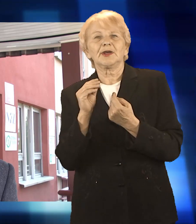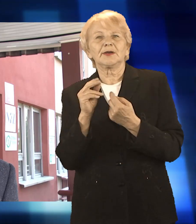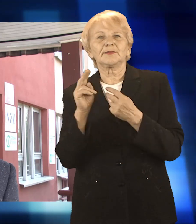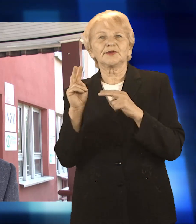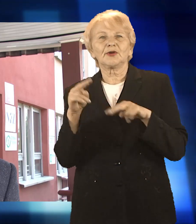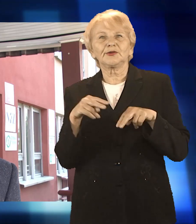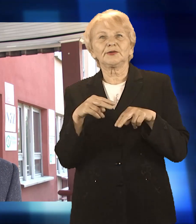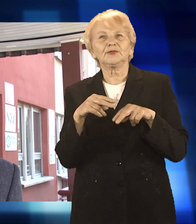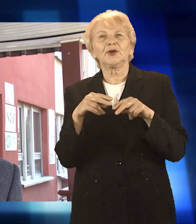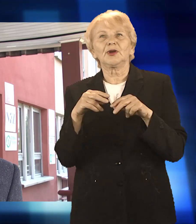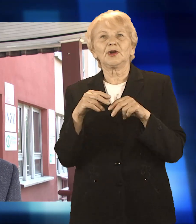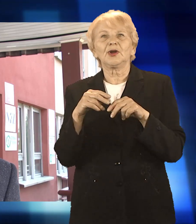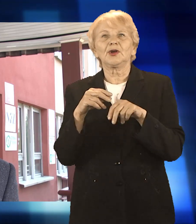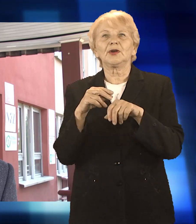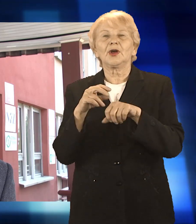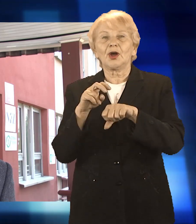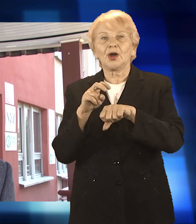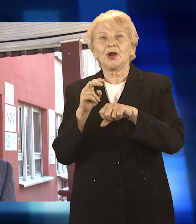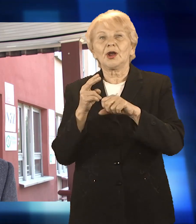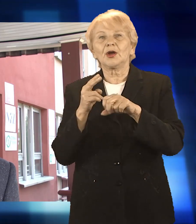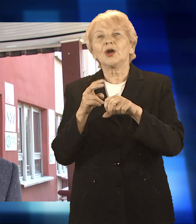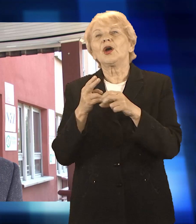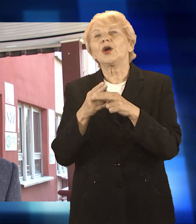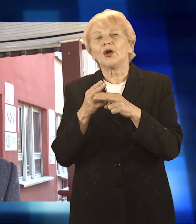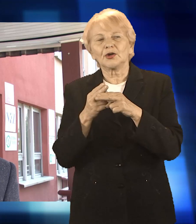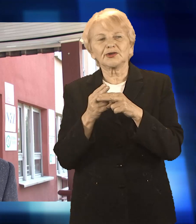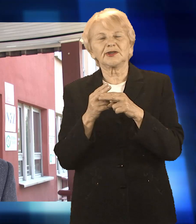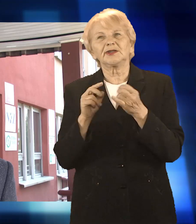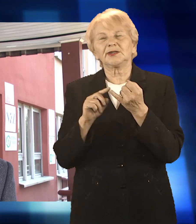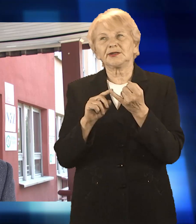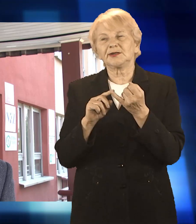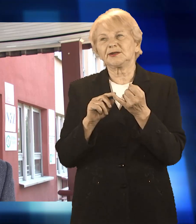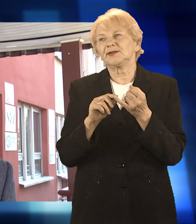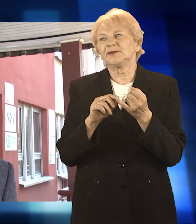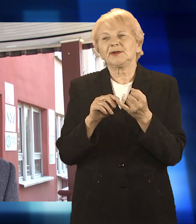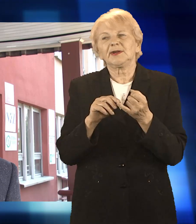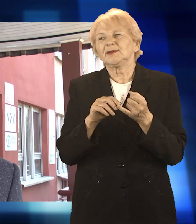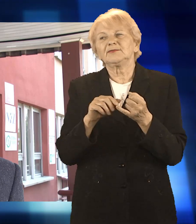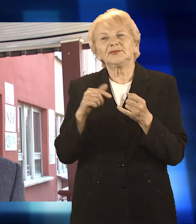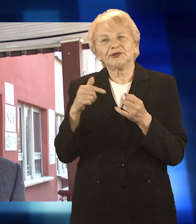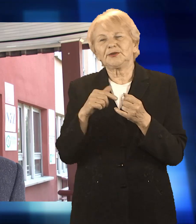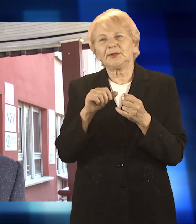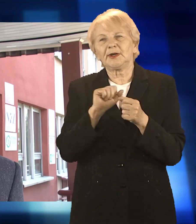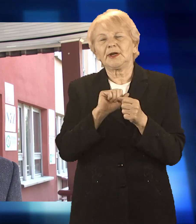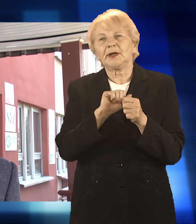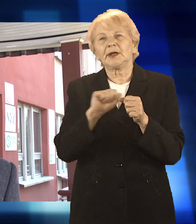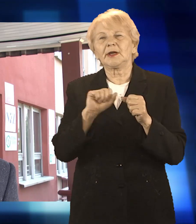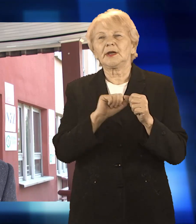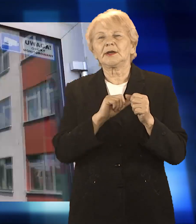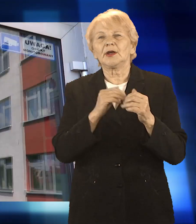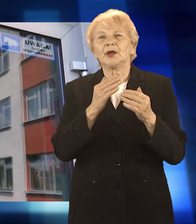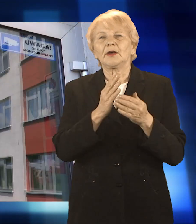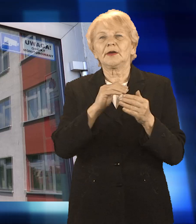rodzina gdzieś tam z kopalni. No i niestety jedna osoba okazała się dodatnia.